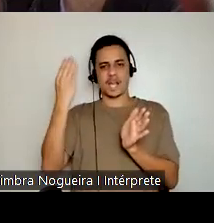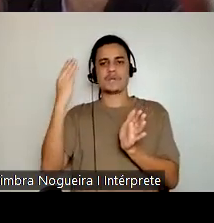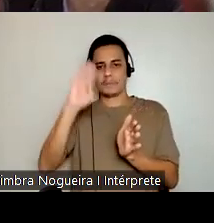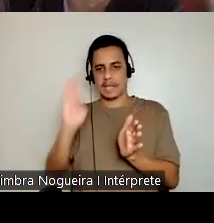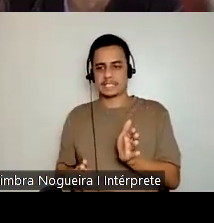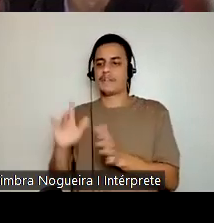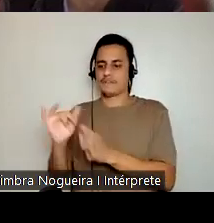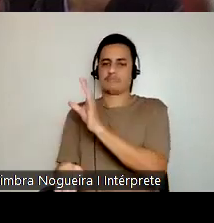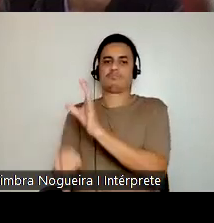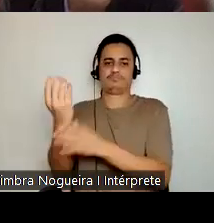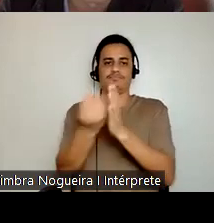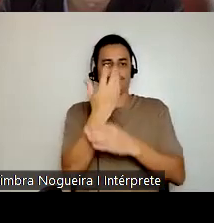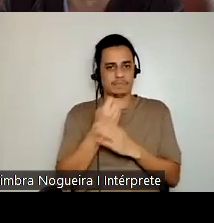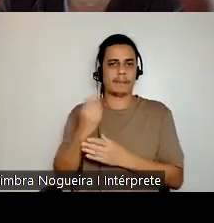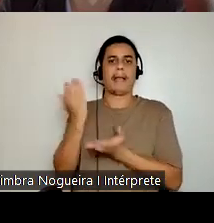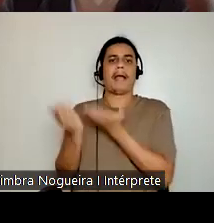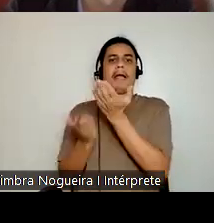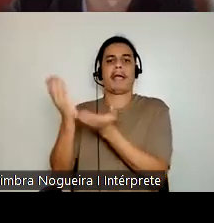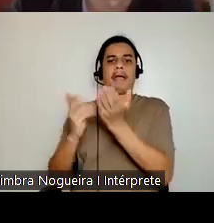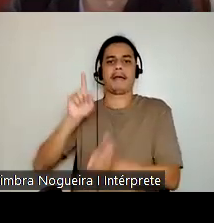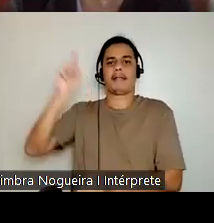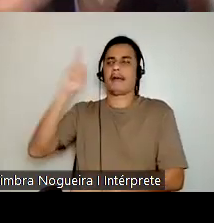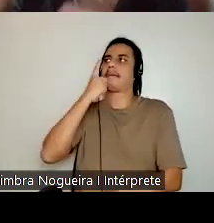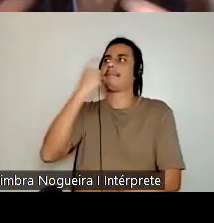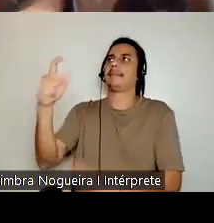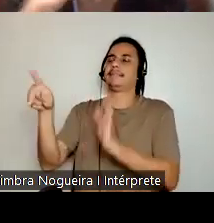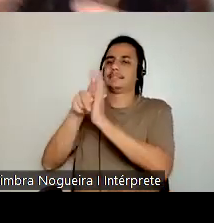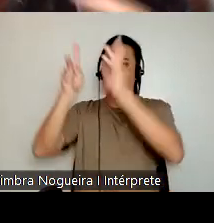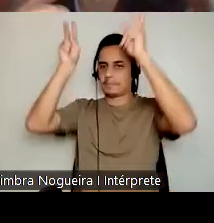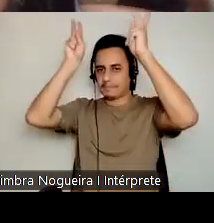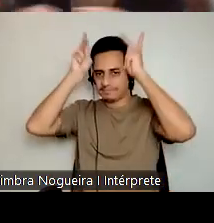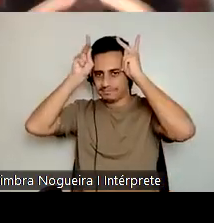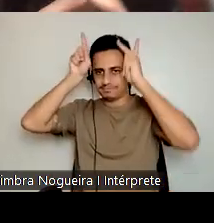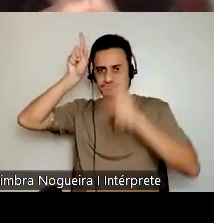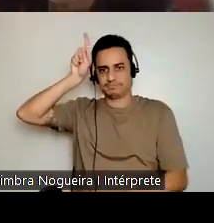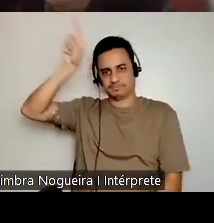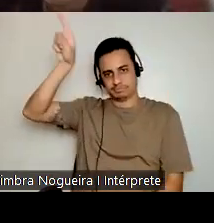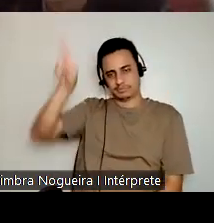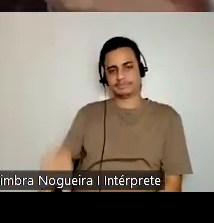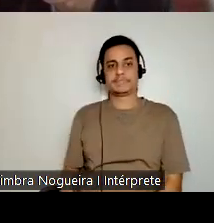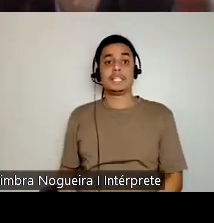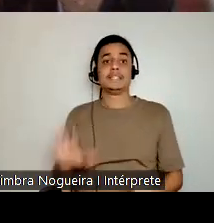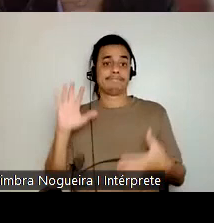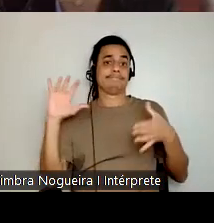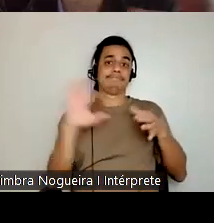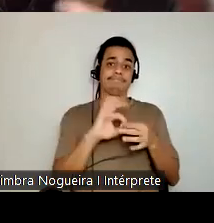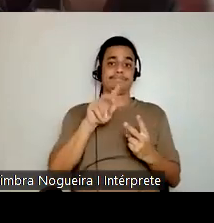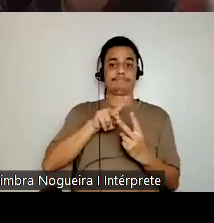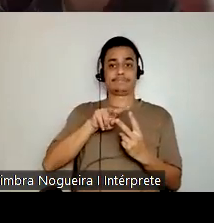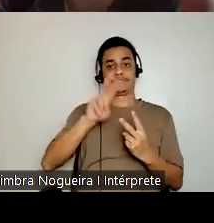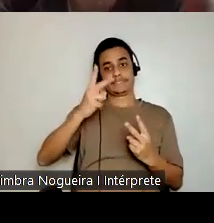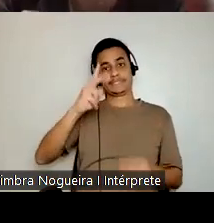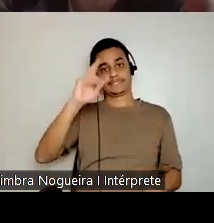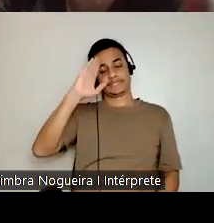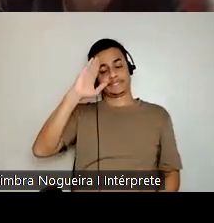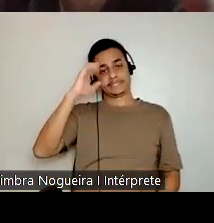novo Japão, aos interesses do seu imperador. Então aqui é uma mistura dessas duas ideias, que foi muito forte na década